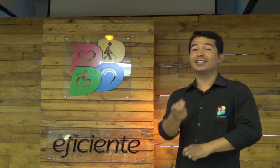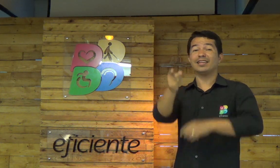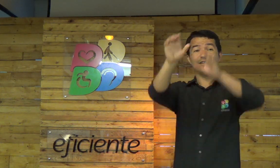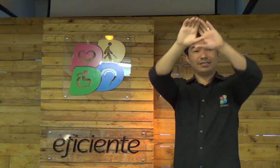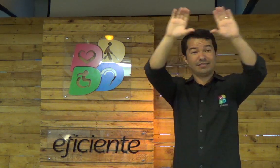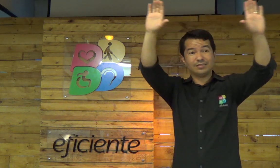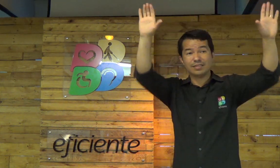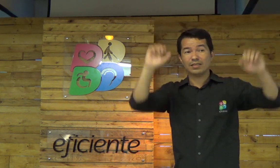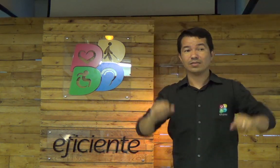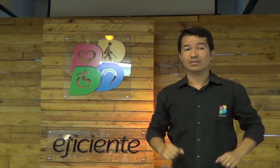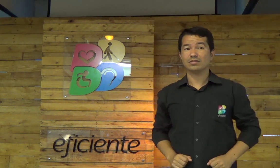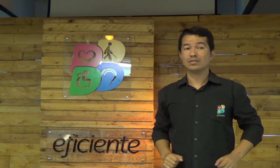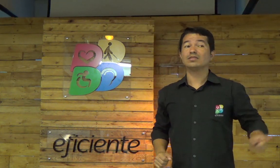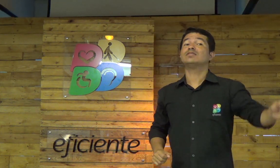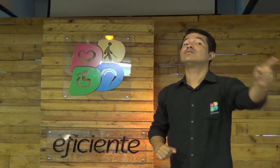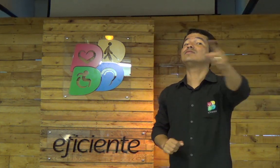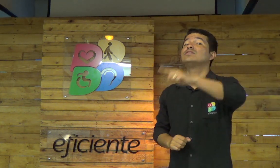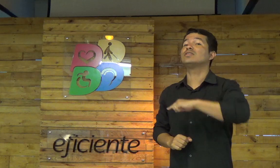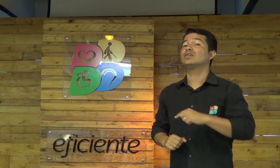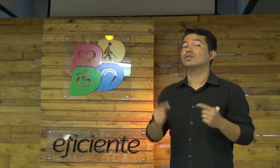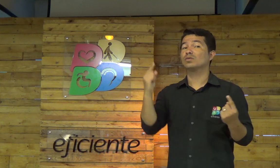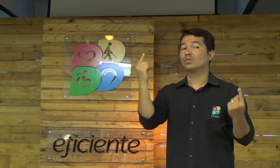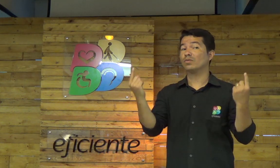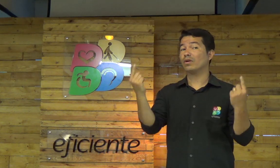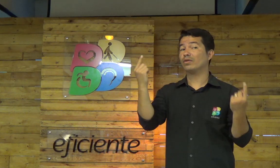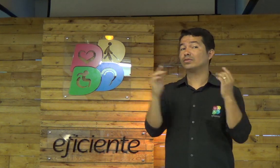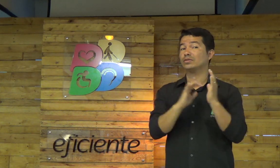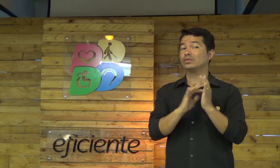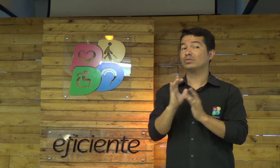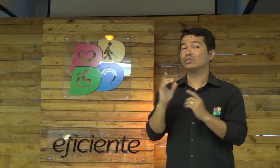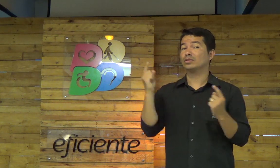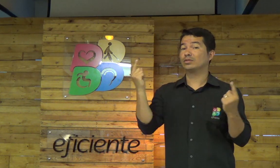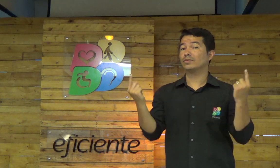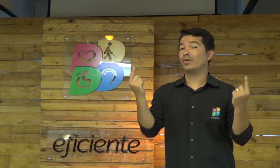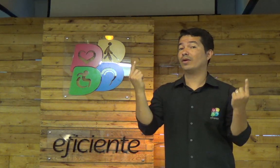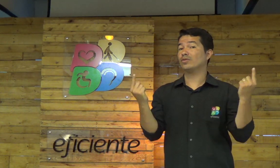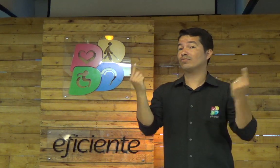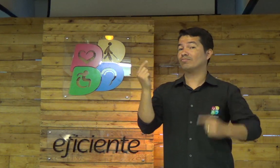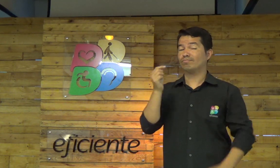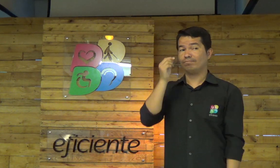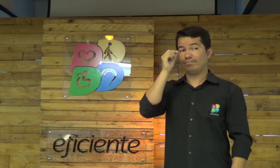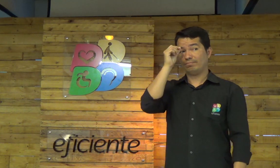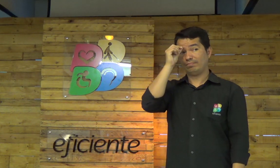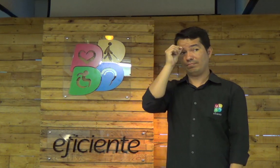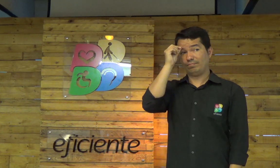de vida eterna no céu com Jesus. Então, qual é o Jesus que você quer acreditar?